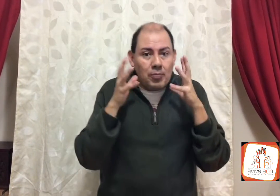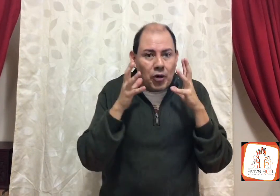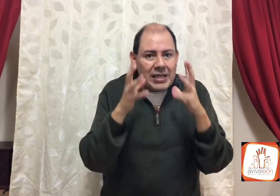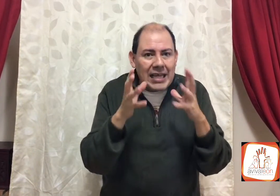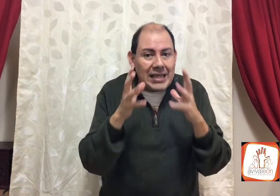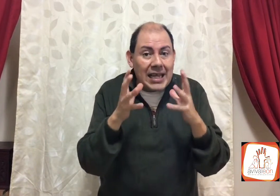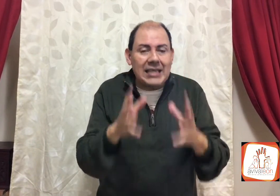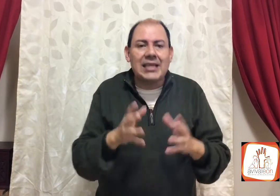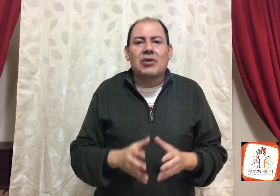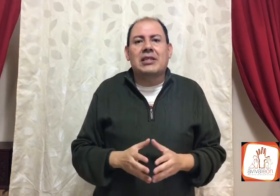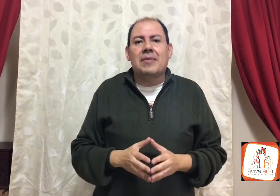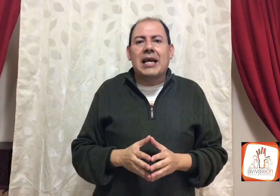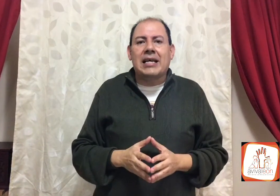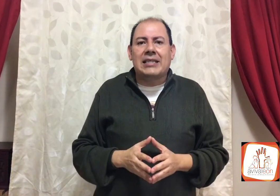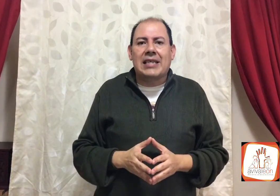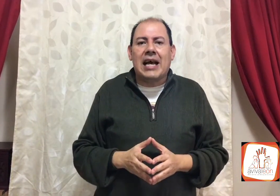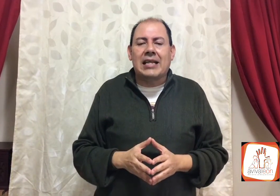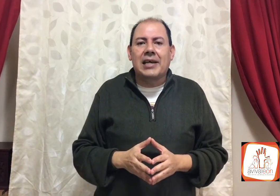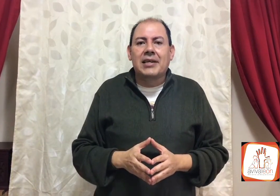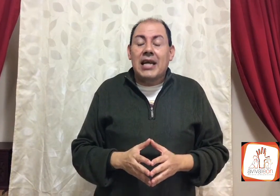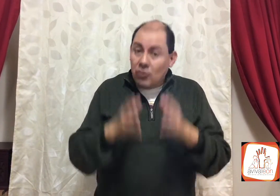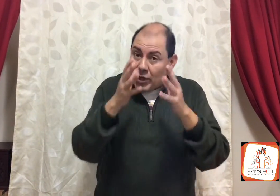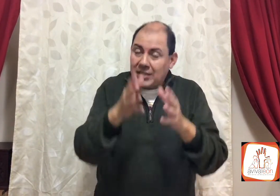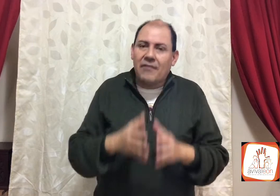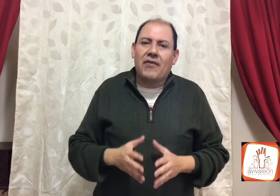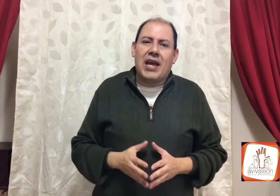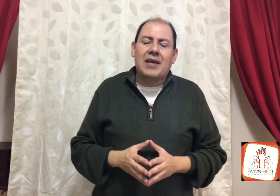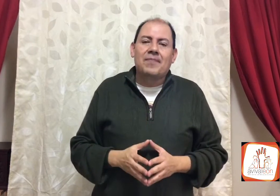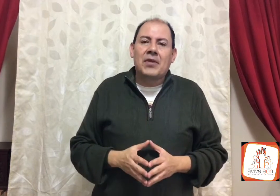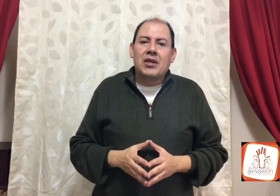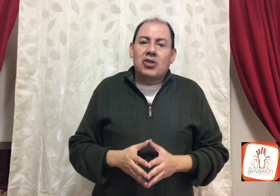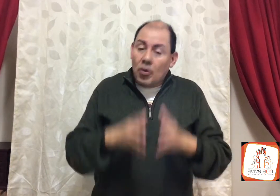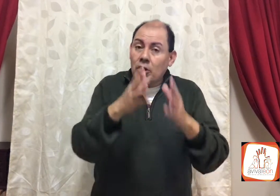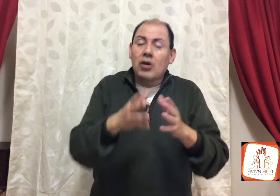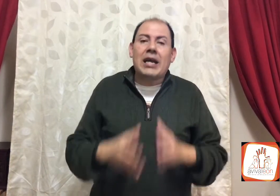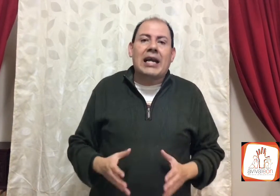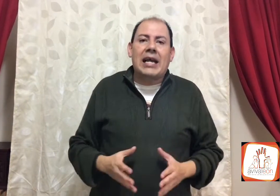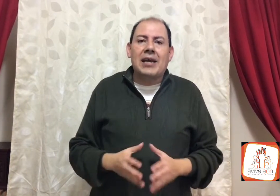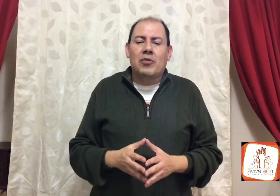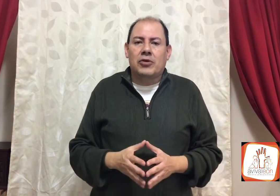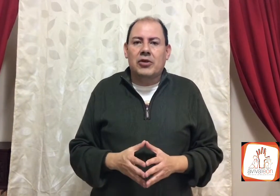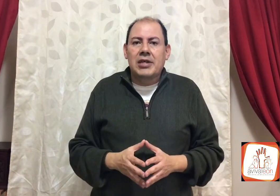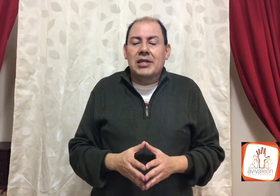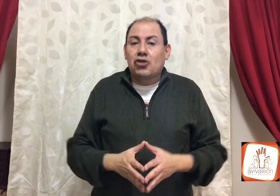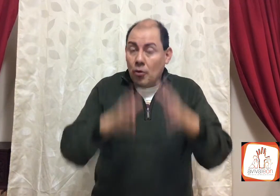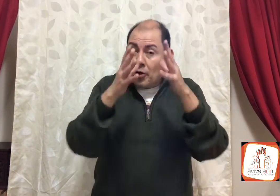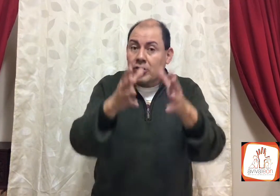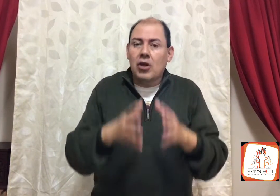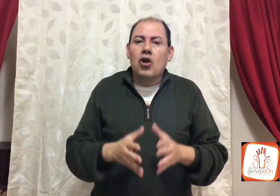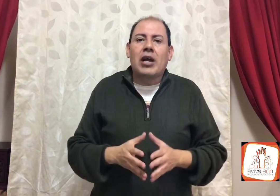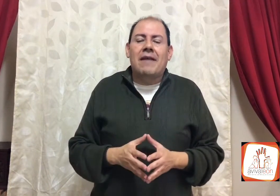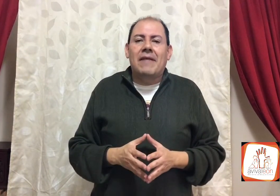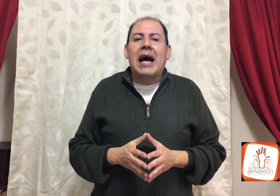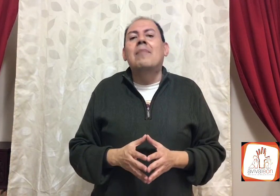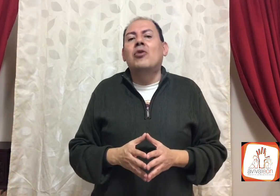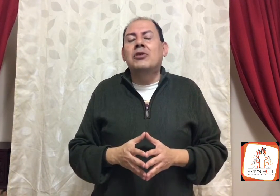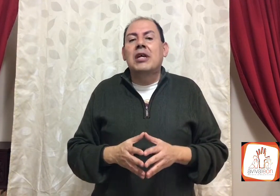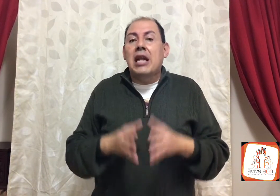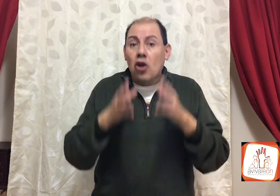importante que es en nuestra vida cristiana, en nuestra fe? Somos lo que creemos, somos lo que hablamos, lo